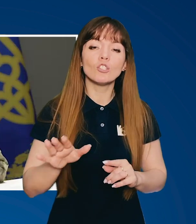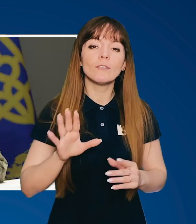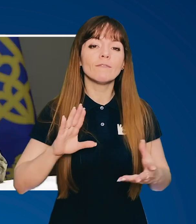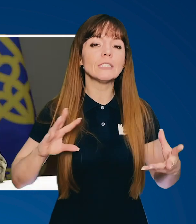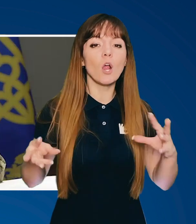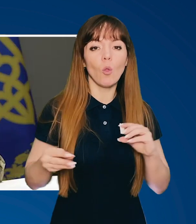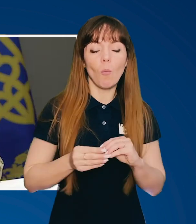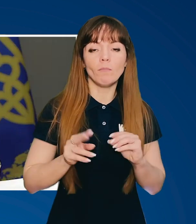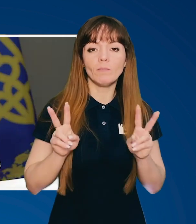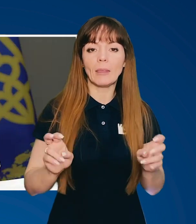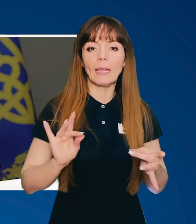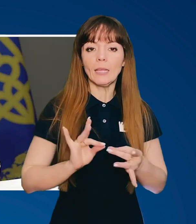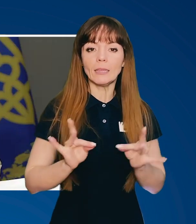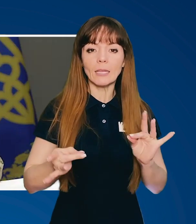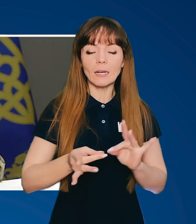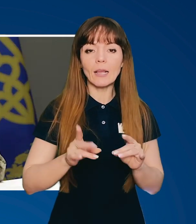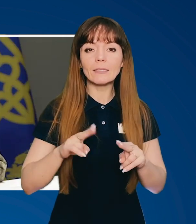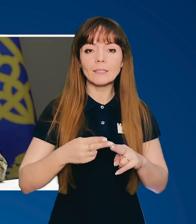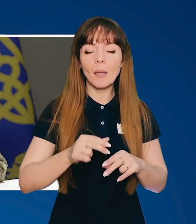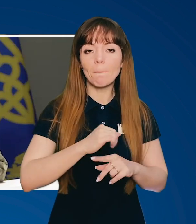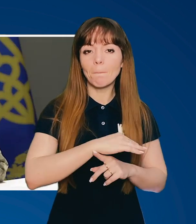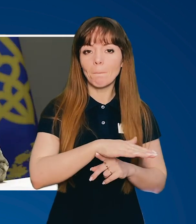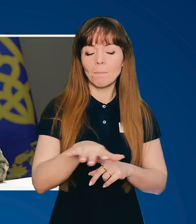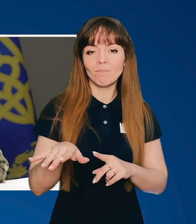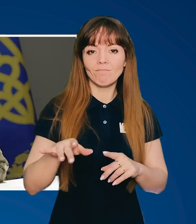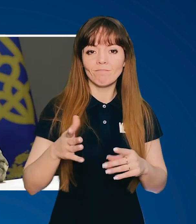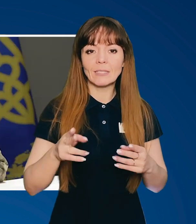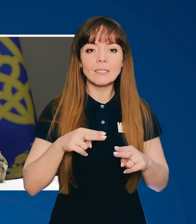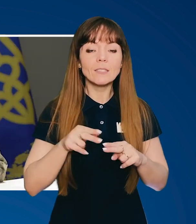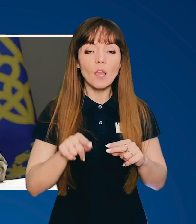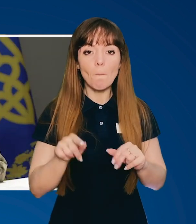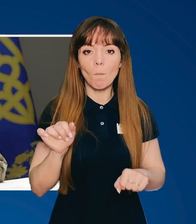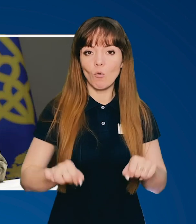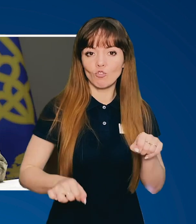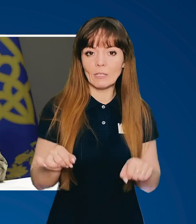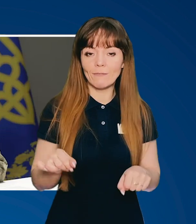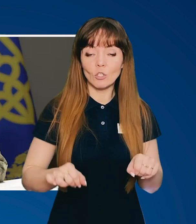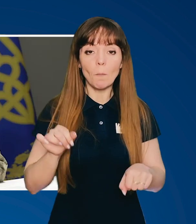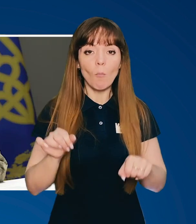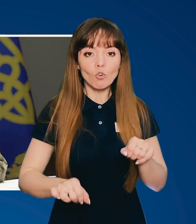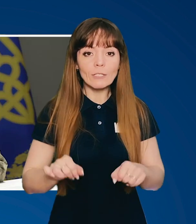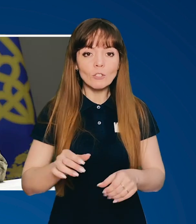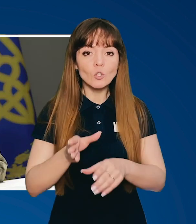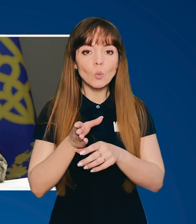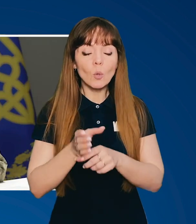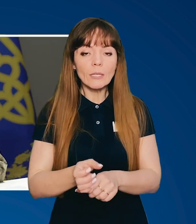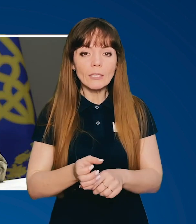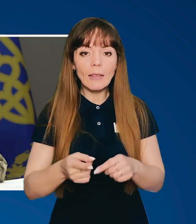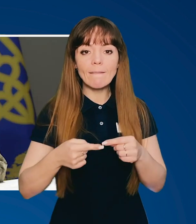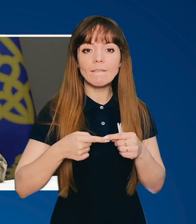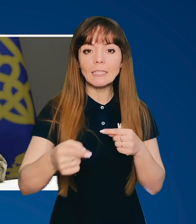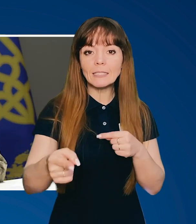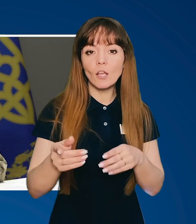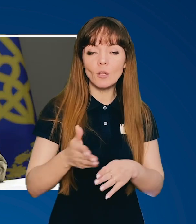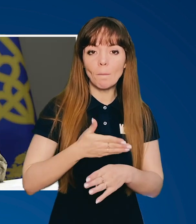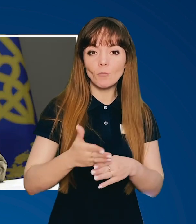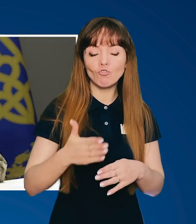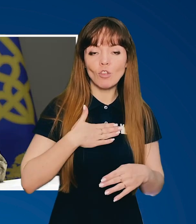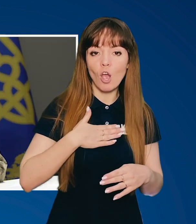цілому інтернет – це простір. І це можливості. Можливості скоротити відстань між